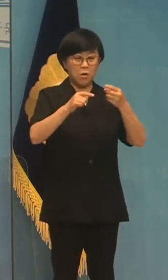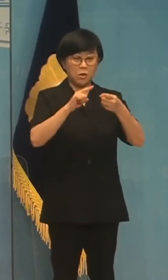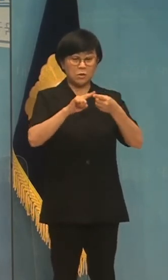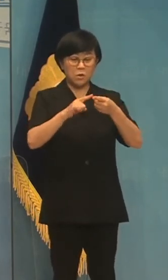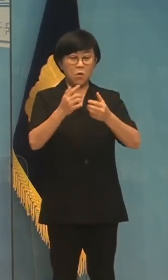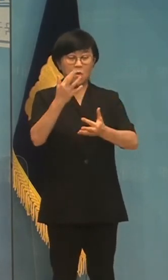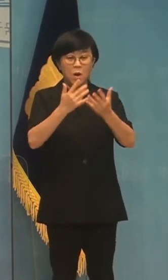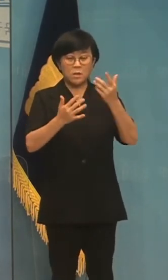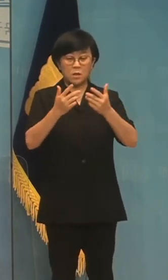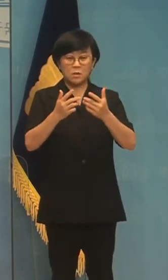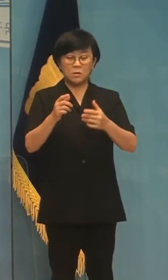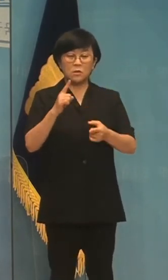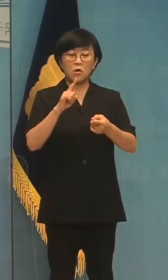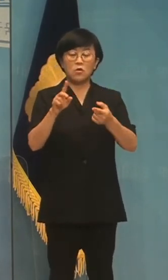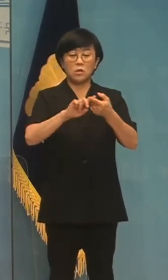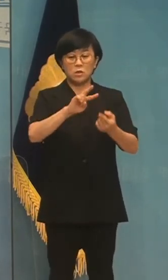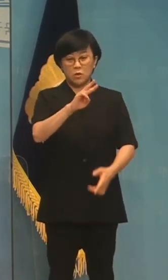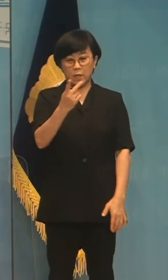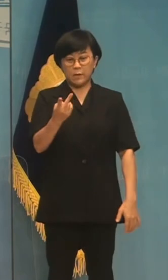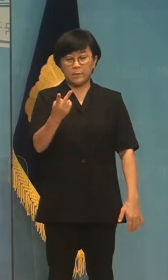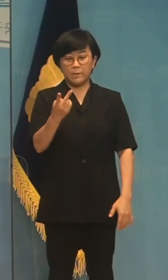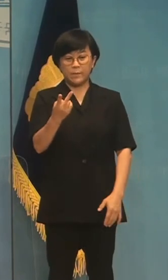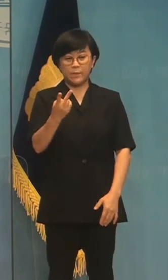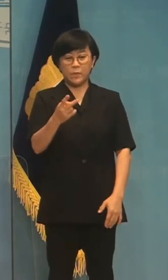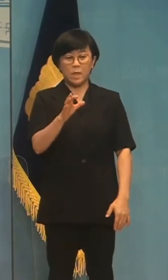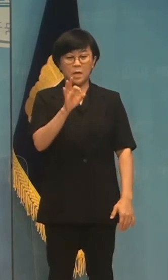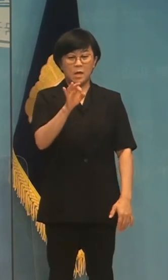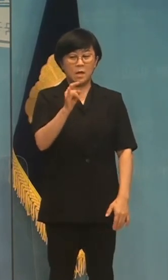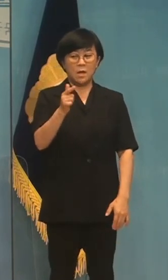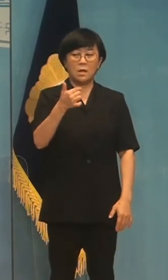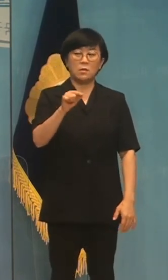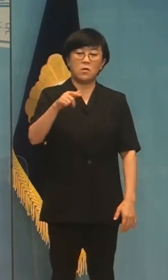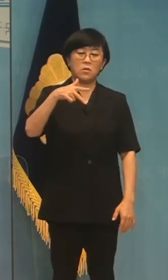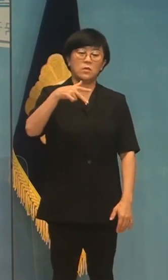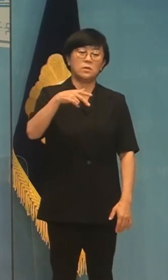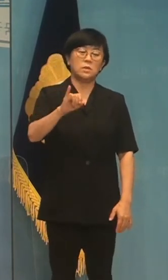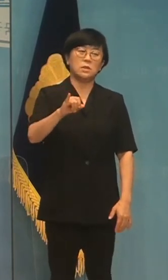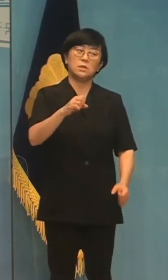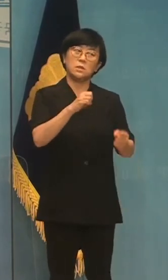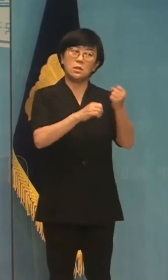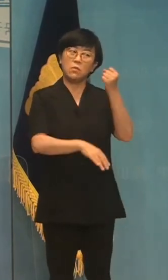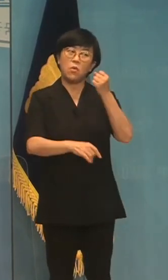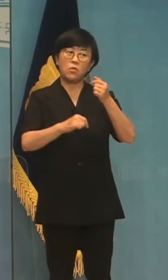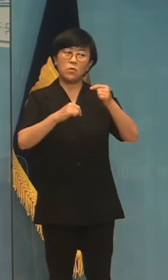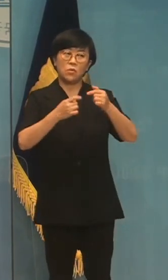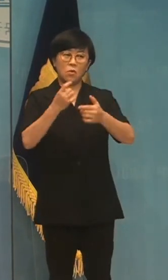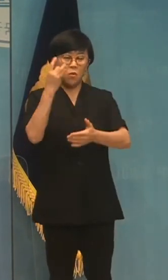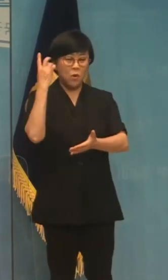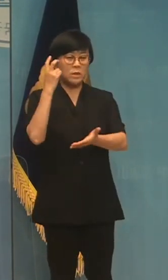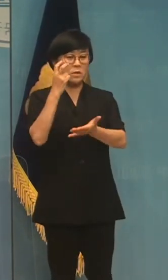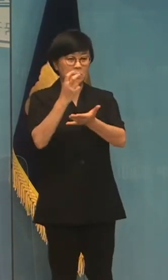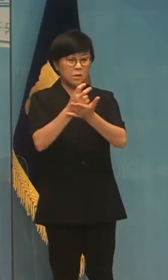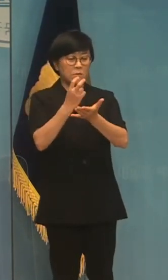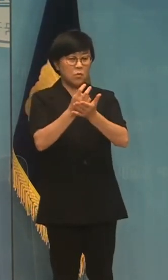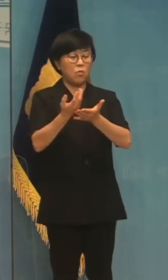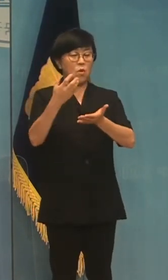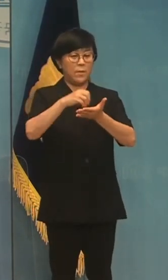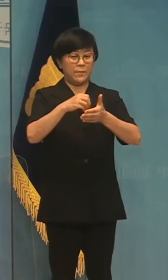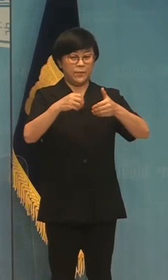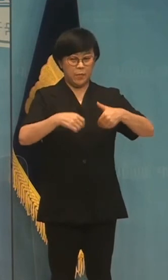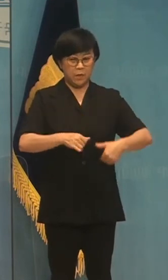에너지를 재생에너지로 전환하는 에너지 전환 기본 원칙도 기후정립법에 포함해야 합니다.